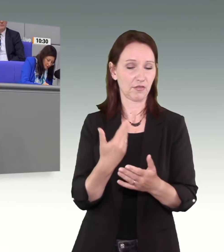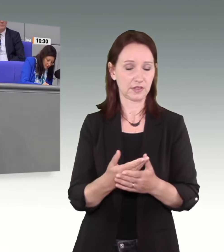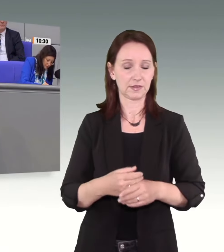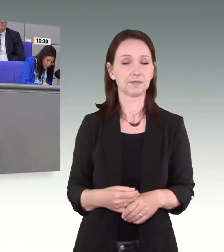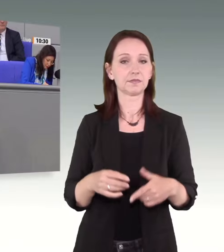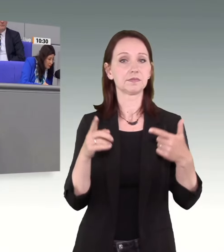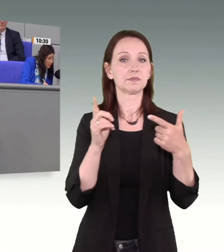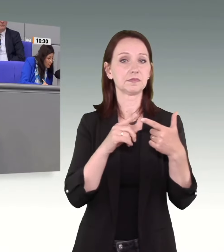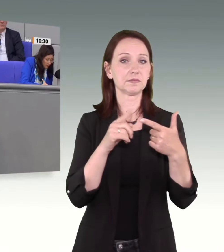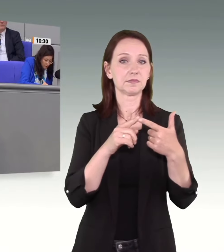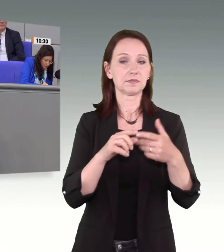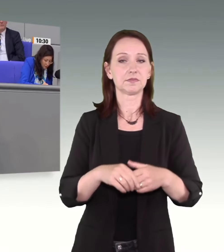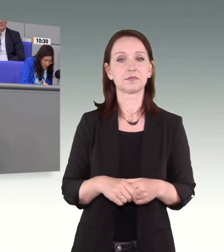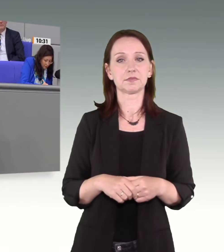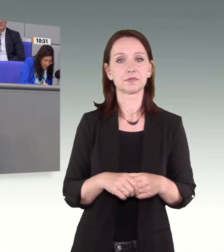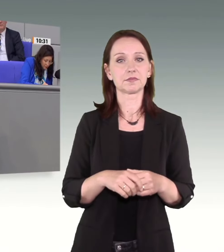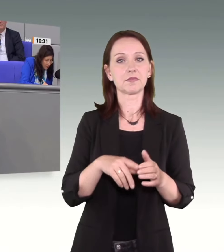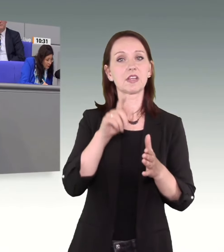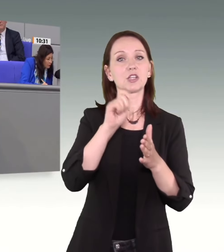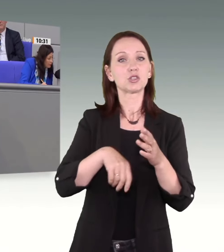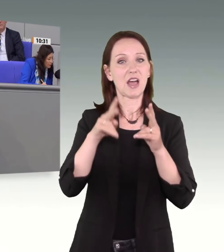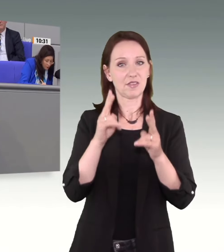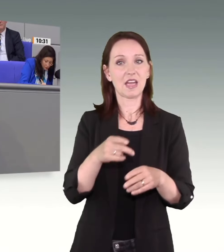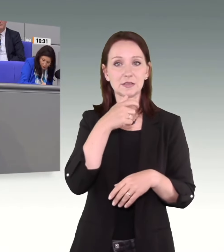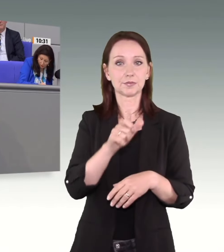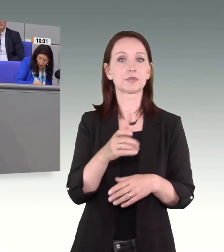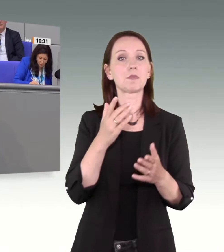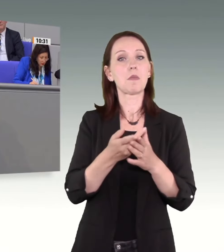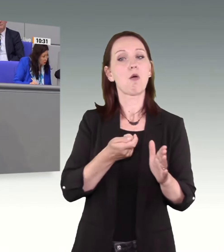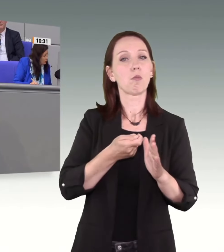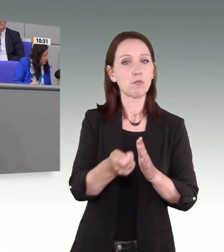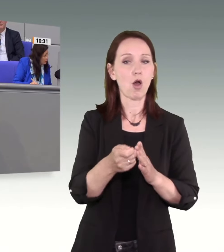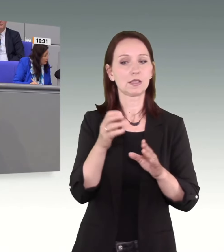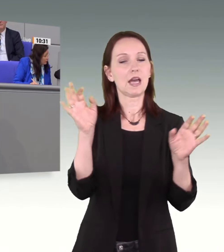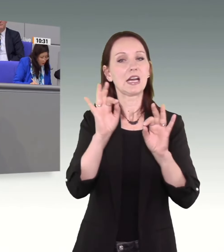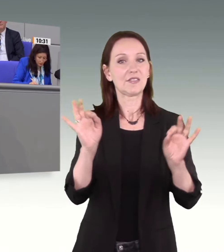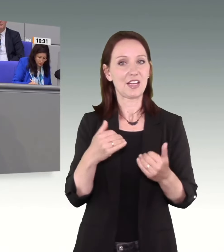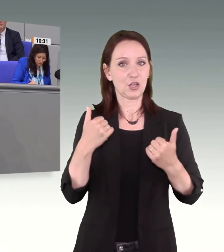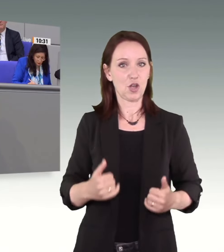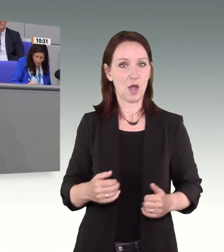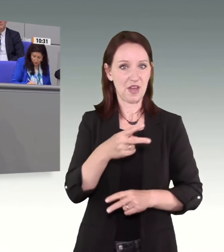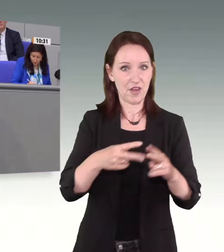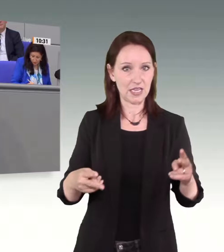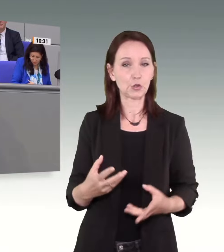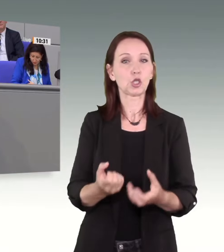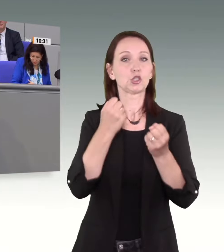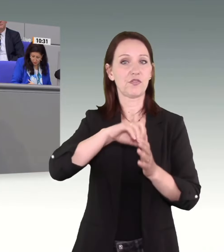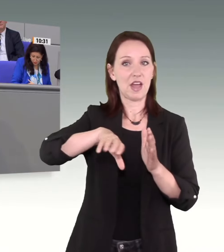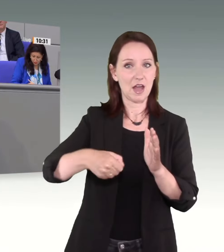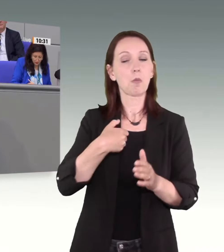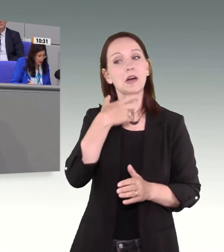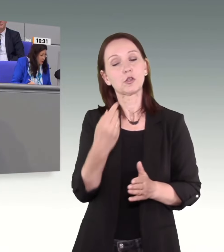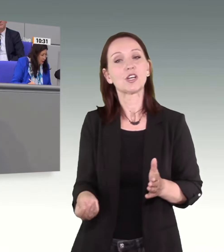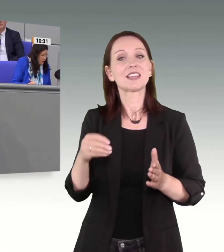Merkmal unter Ausnutzung der körperlichen Überlegenheit beim Mord sowie bei der gefährlichen Körperverletzung und dem schweren Raub einführen.